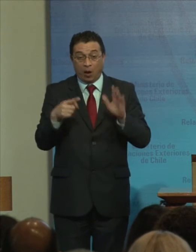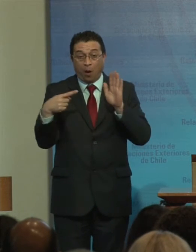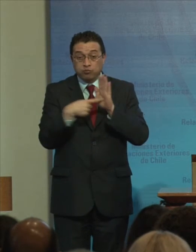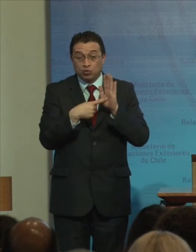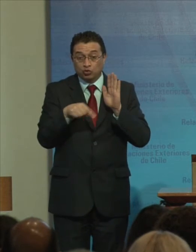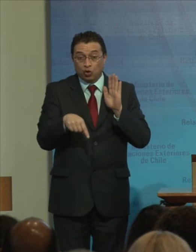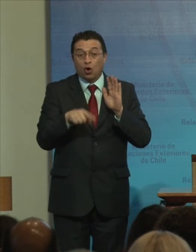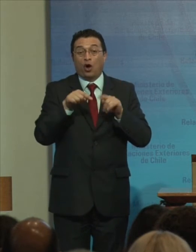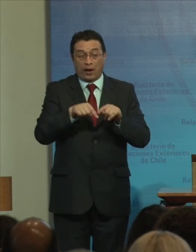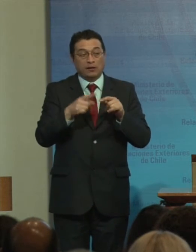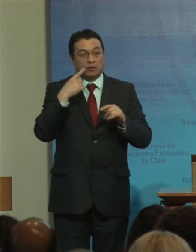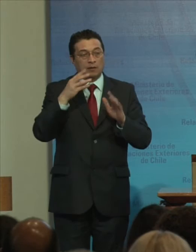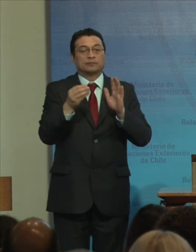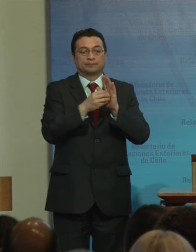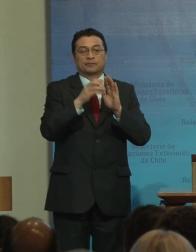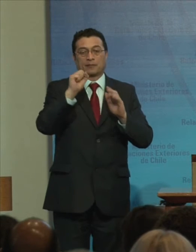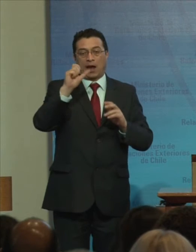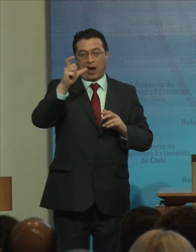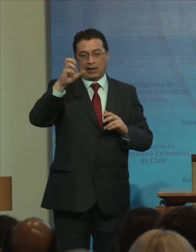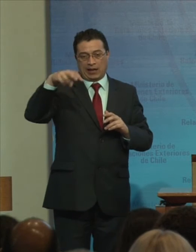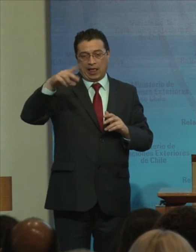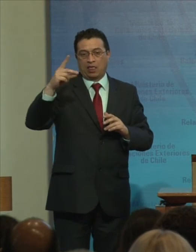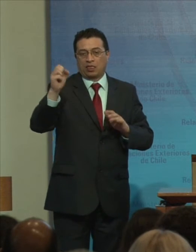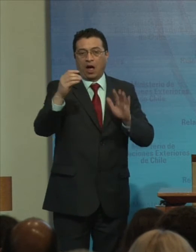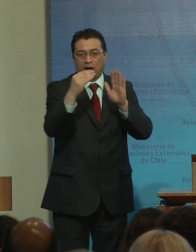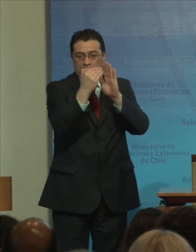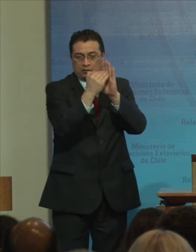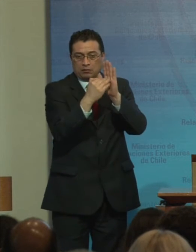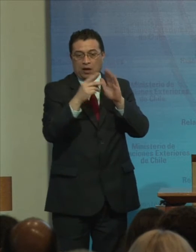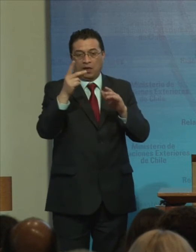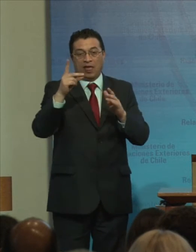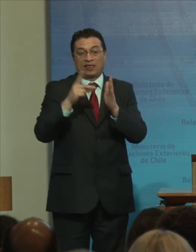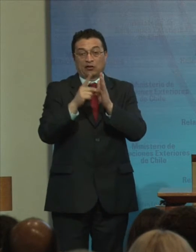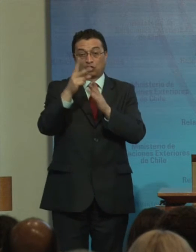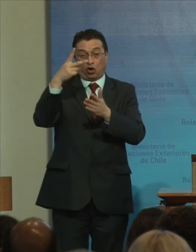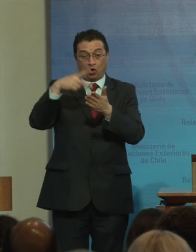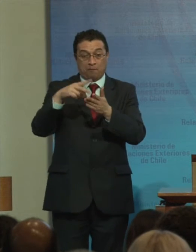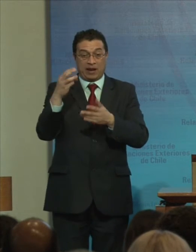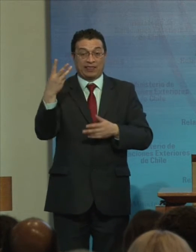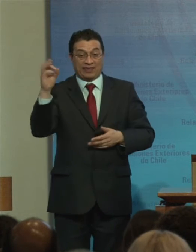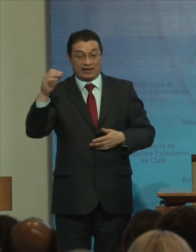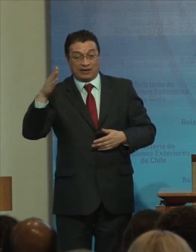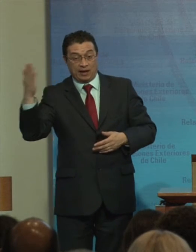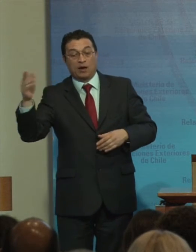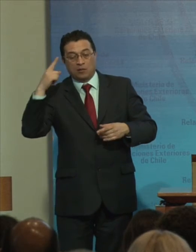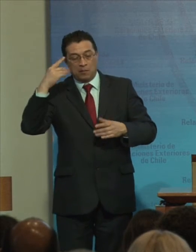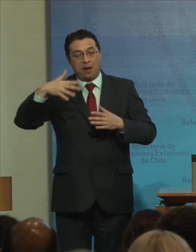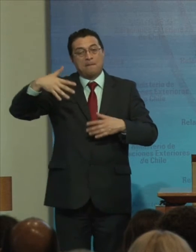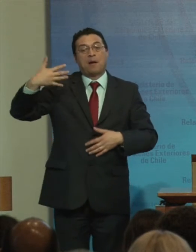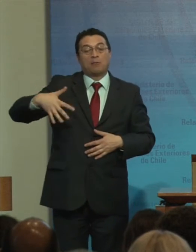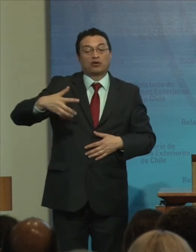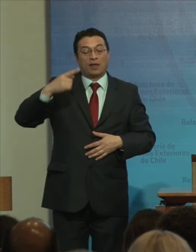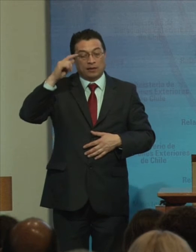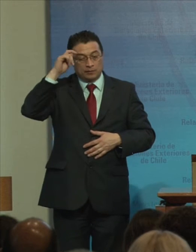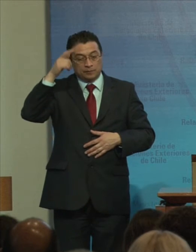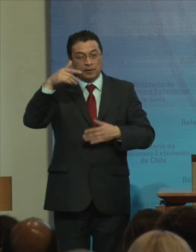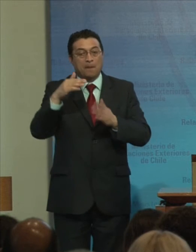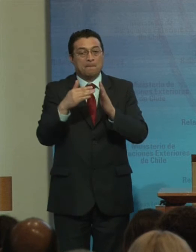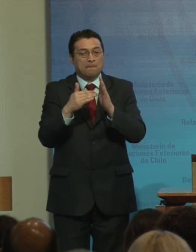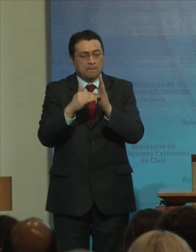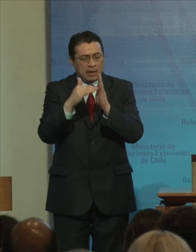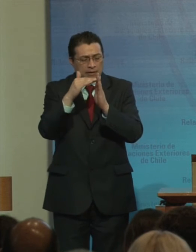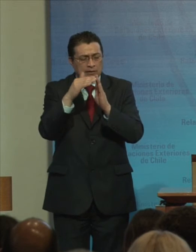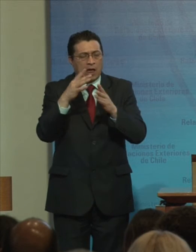Es resaltado En la agenda De desarrollo 2030 Donde se establece Como prioridad La creación Y medición De los